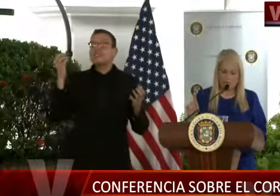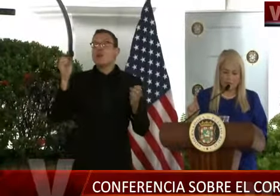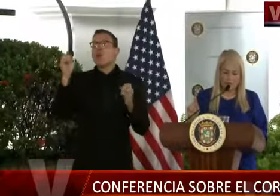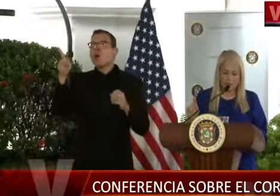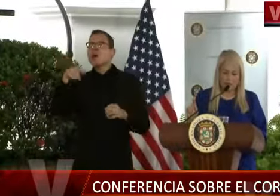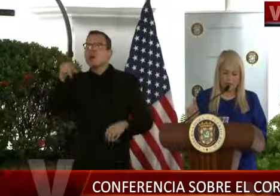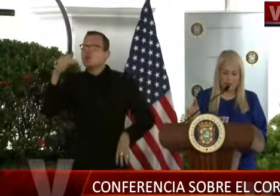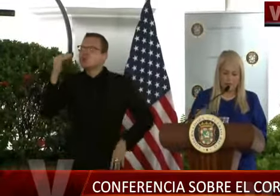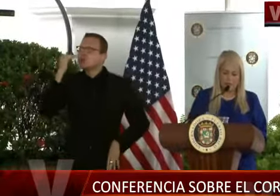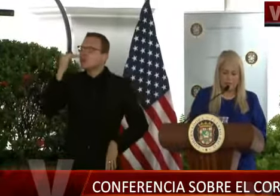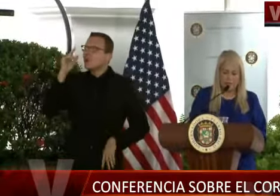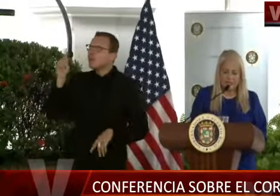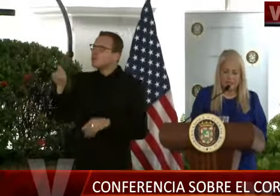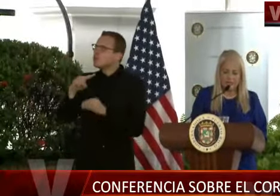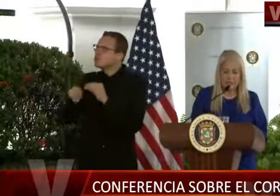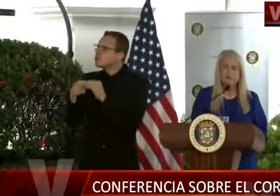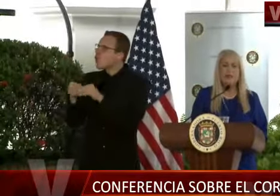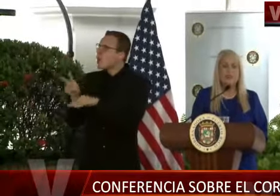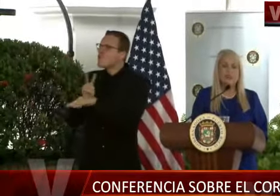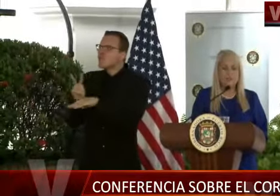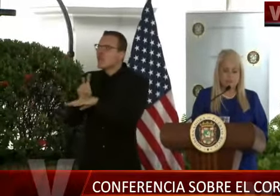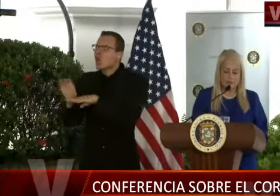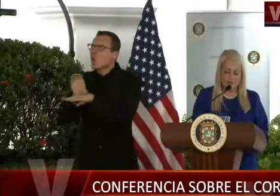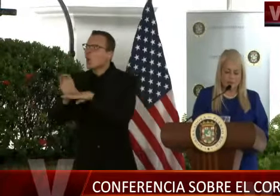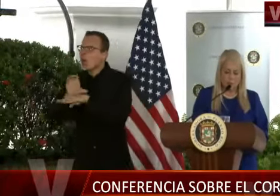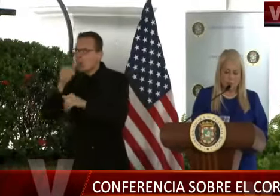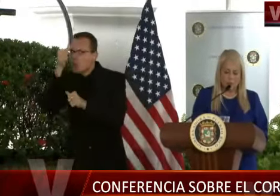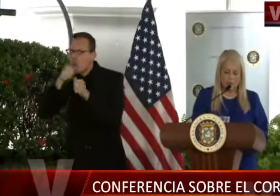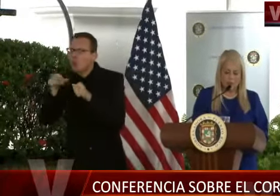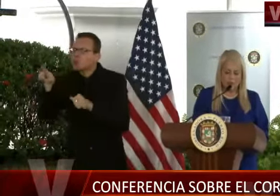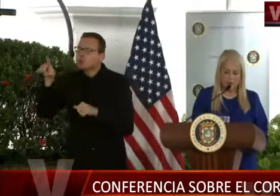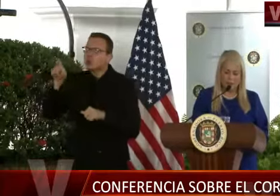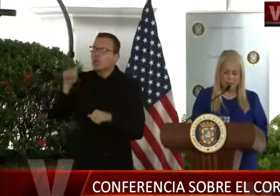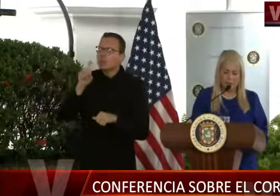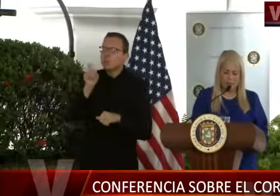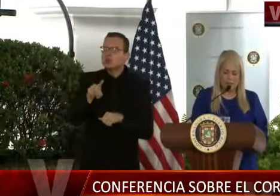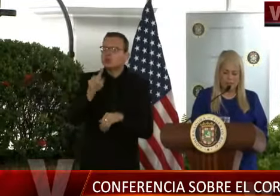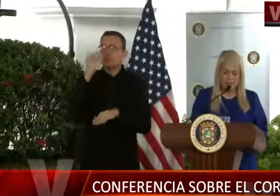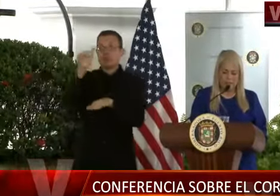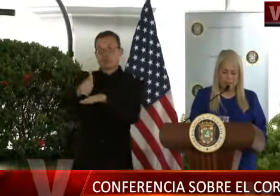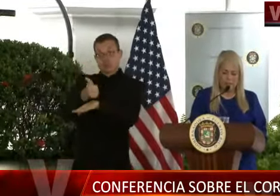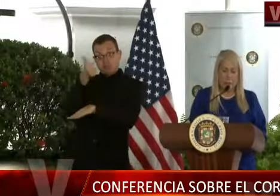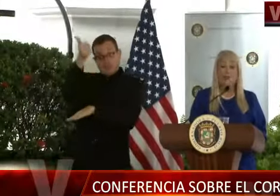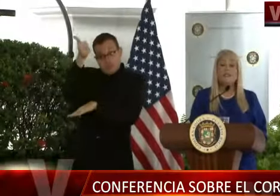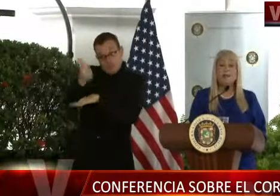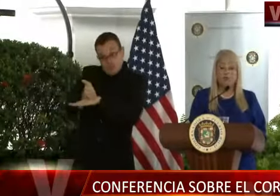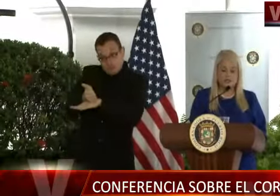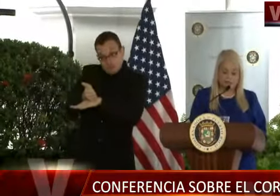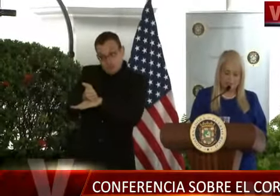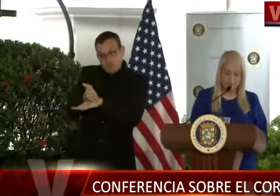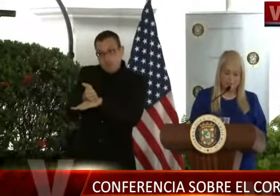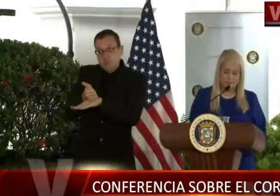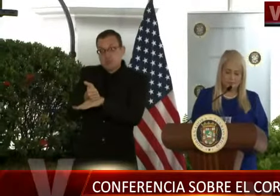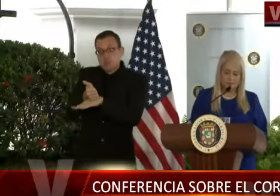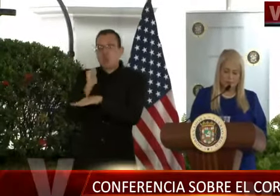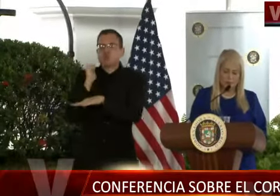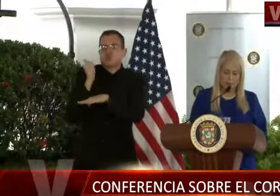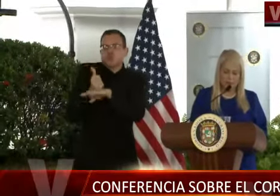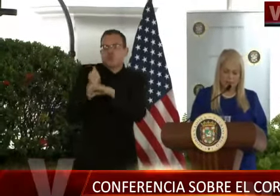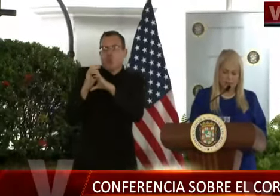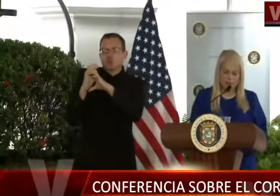preguntado por Vieques y Culebra, que se está instalando en este momento una unidad móvil de bioseguridad